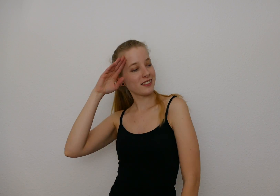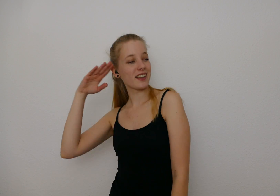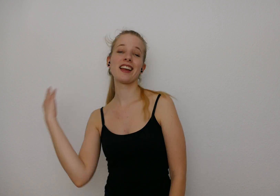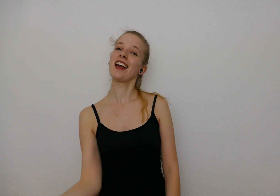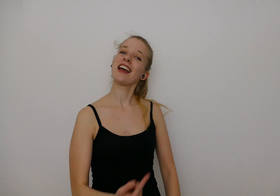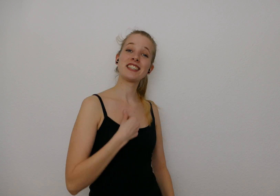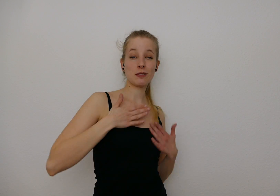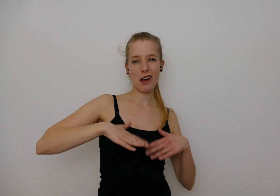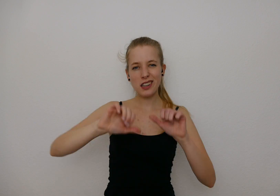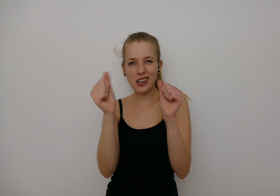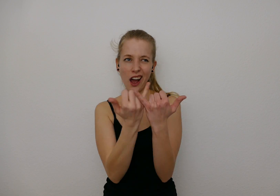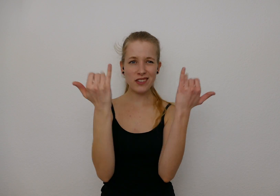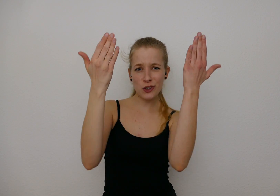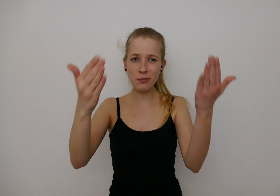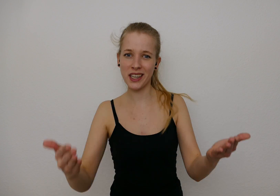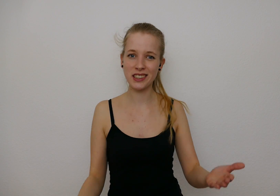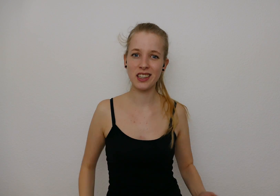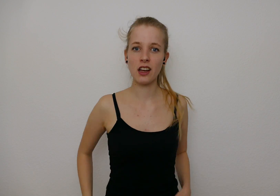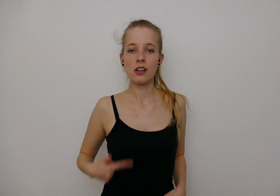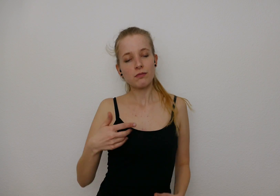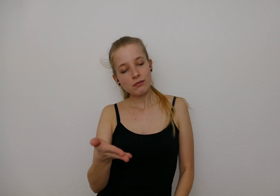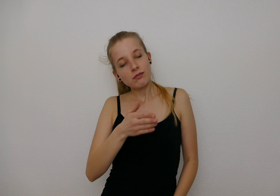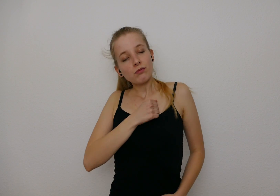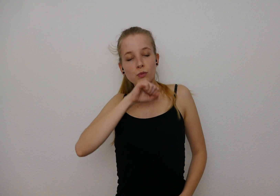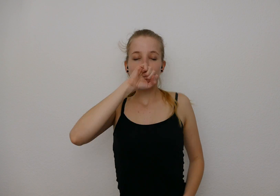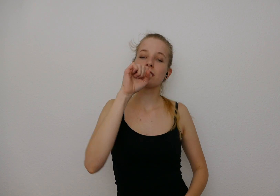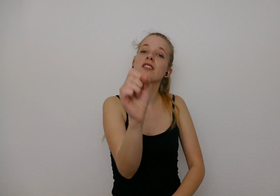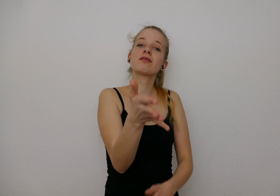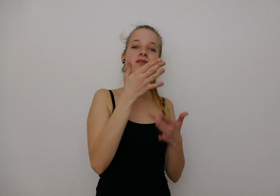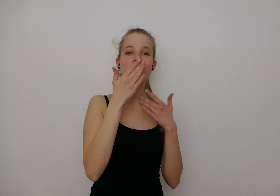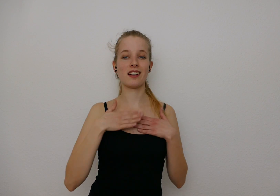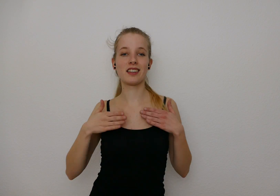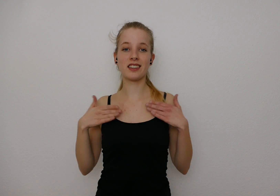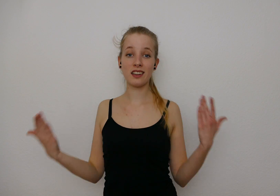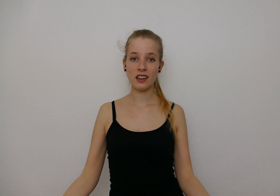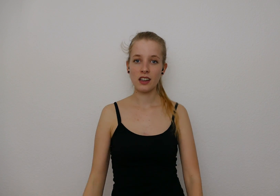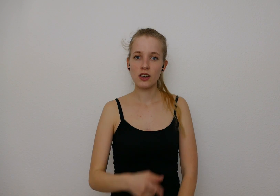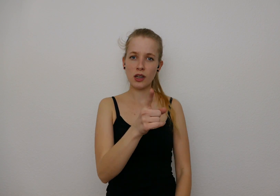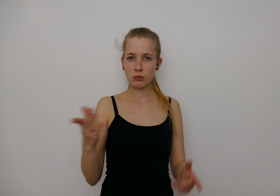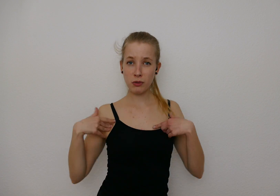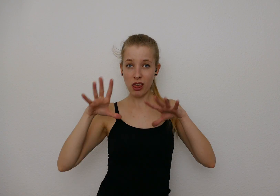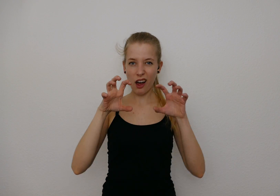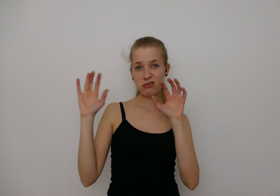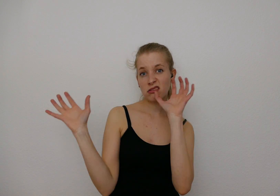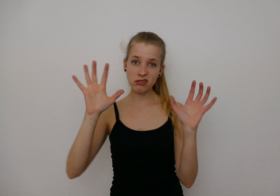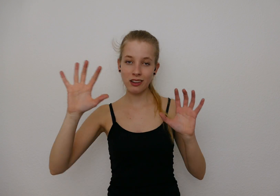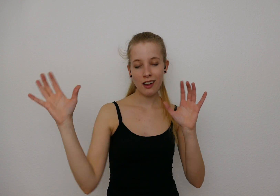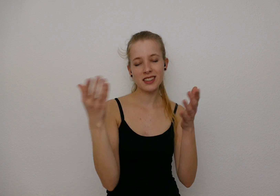Hey, ich mag die Art, wie du lachst Und ich lieb den Duft, den du hast Girl, was du mit deinem Booty machst, ist